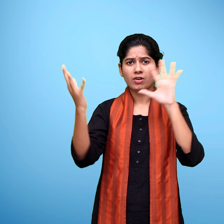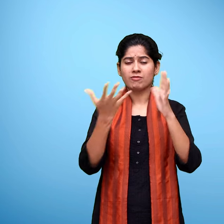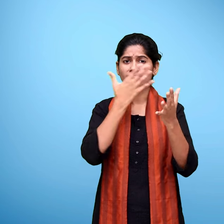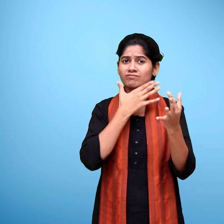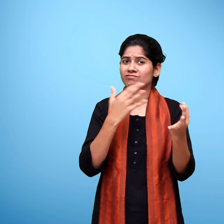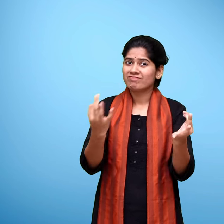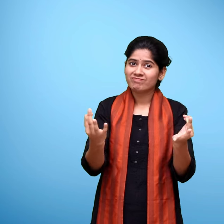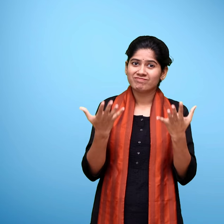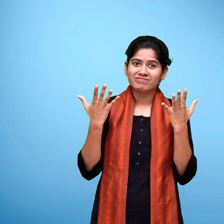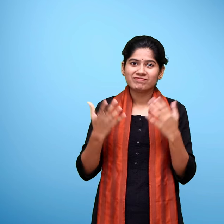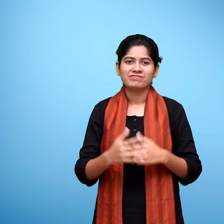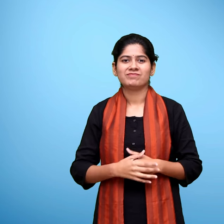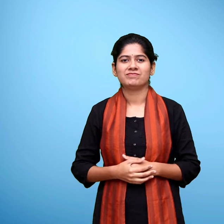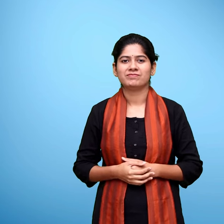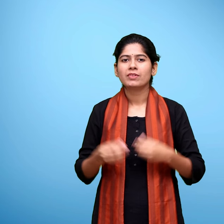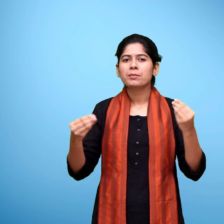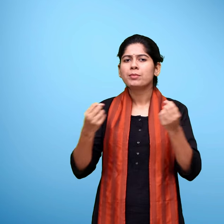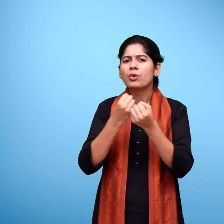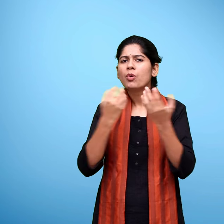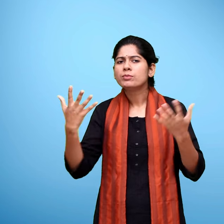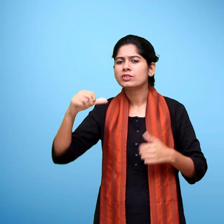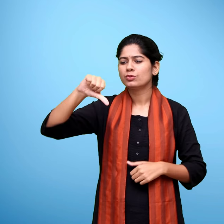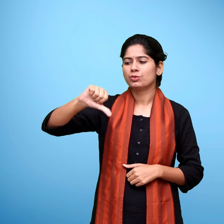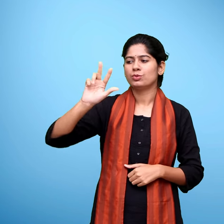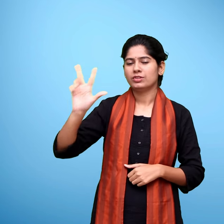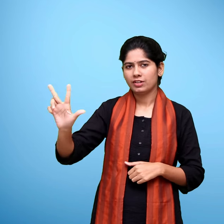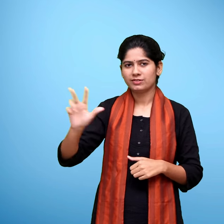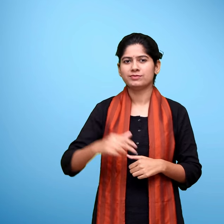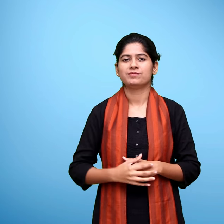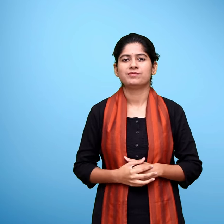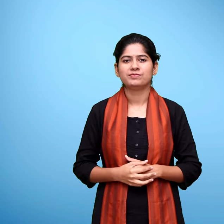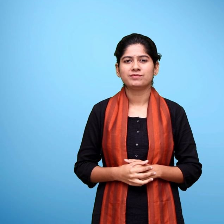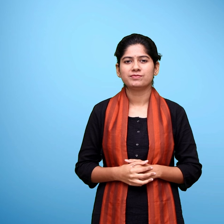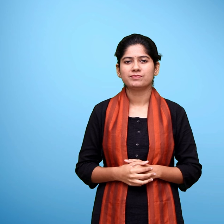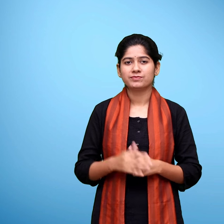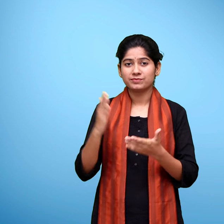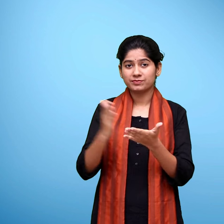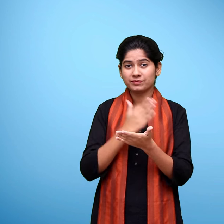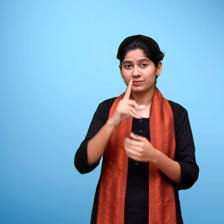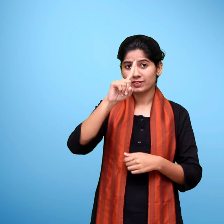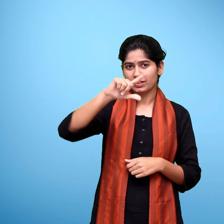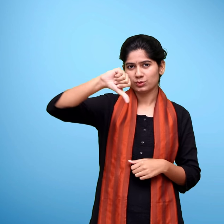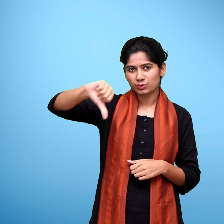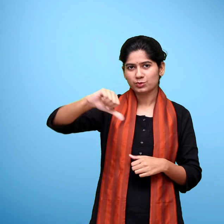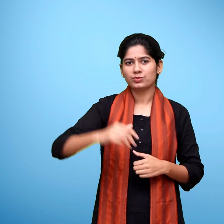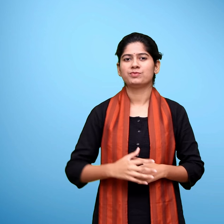प्यारी है ये दुनिया प्रिष्ठ अठानवे पाठ उन्नेस